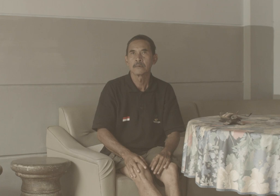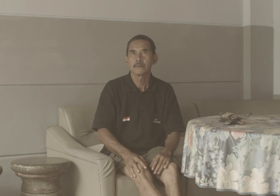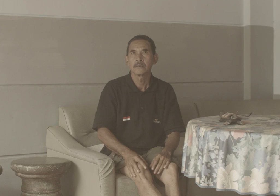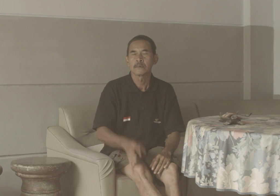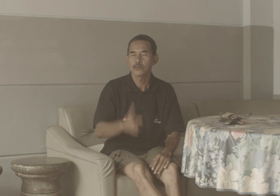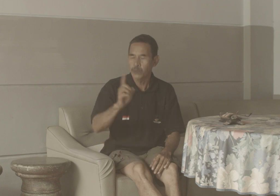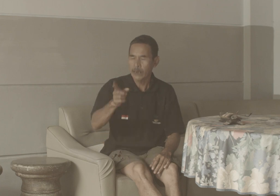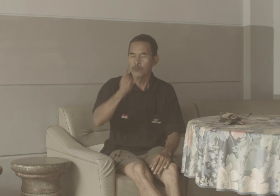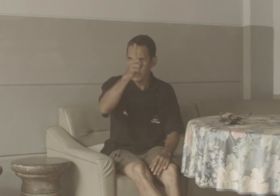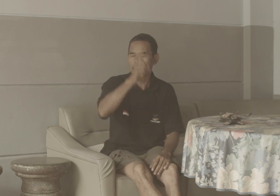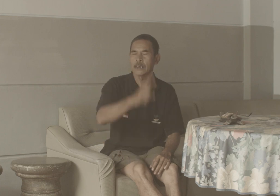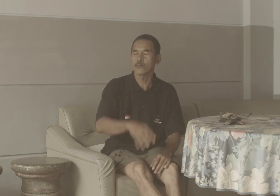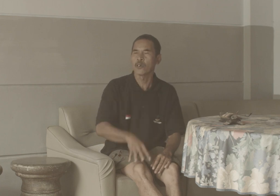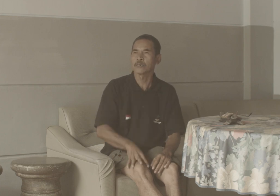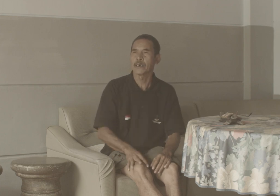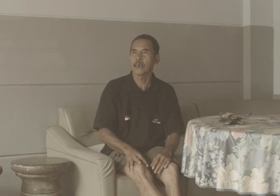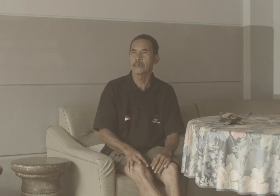Duhan Mungkin Ada Kulok Di Bengkale